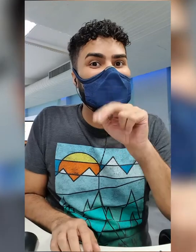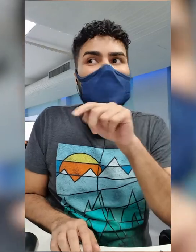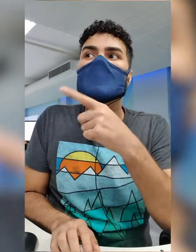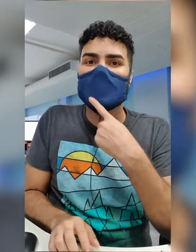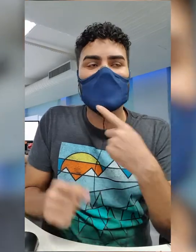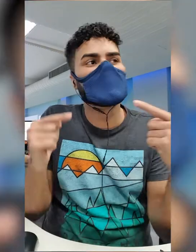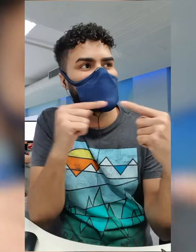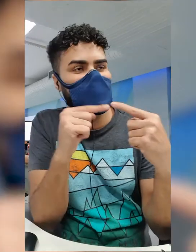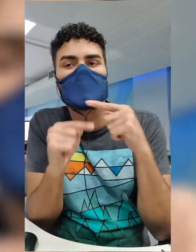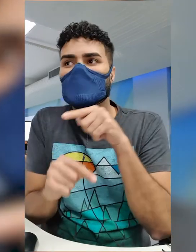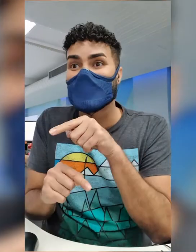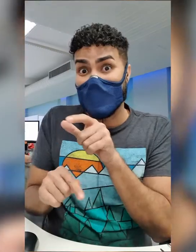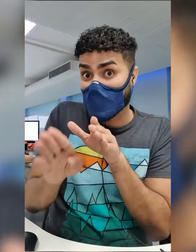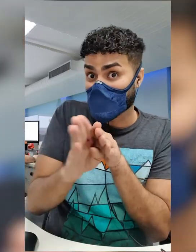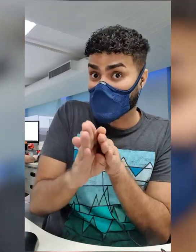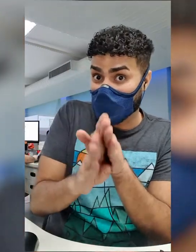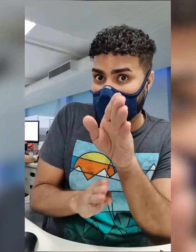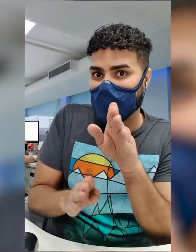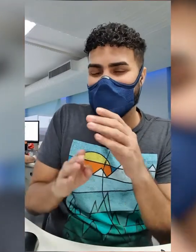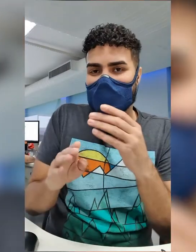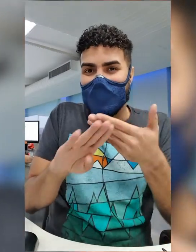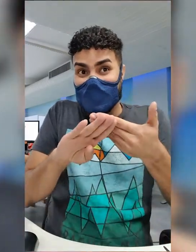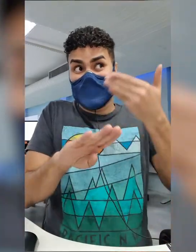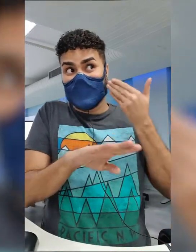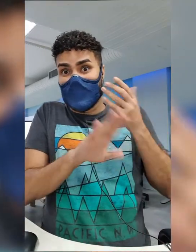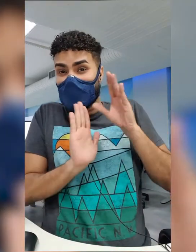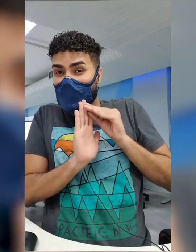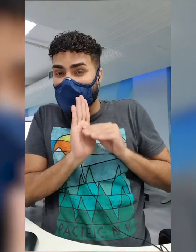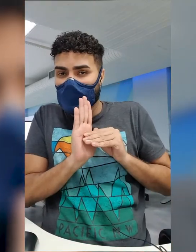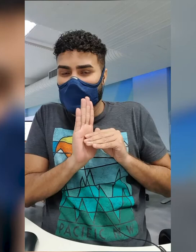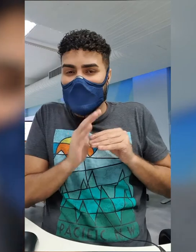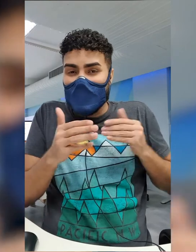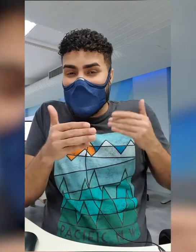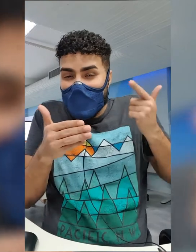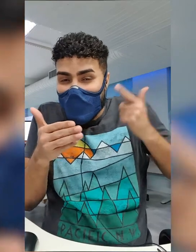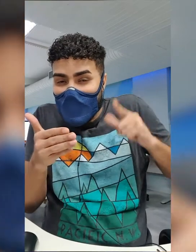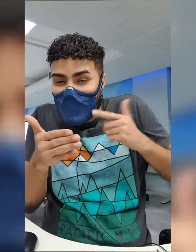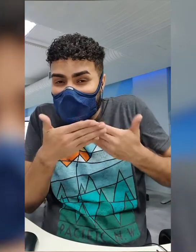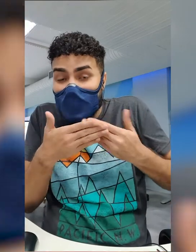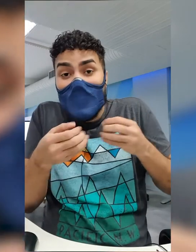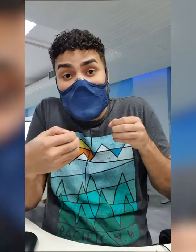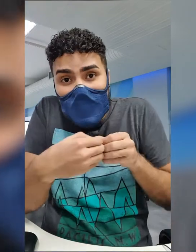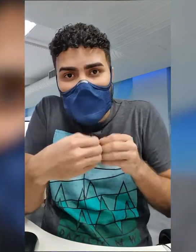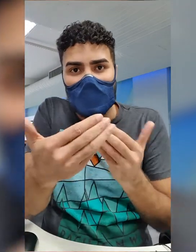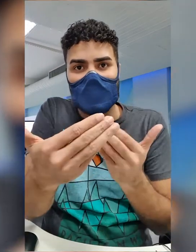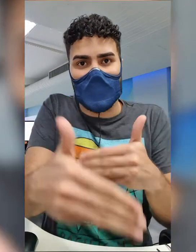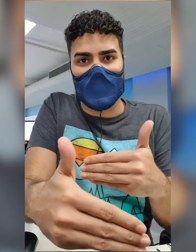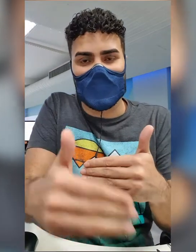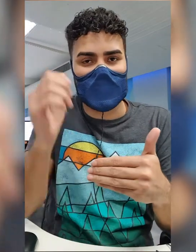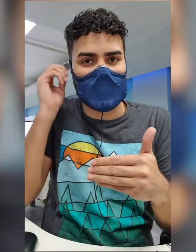Ele sugere ainda que a revisão dos conteúdos passados seja intensificada quando faltarem poucos dias para as provas.